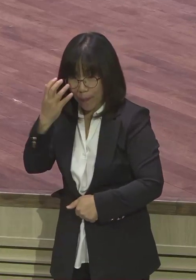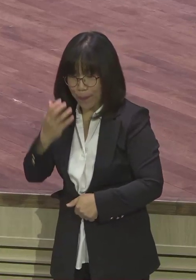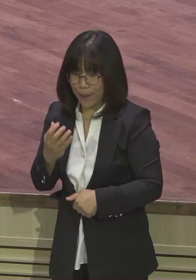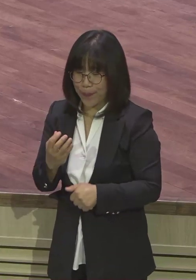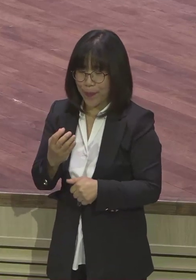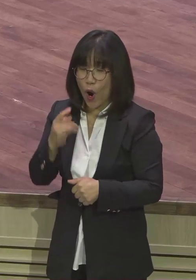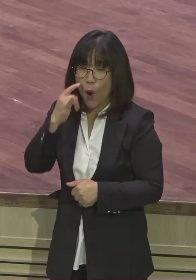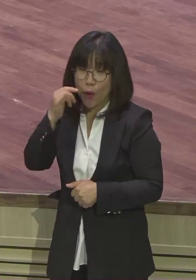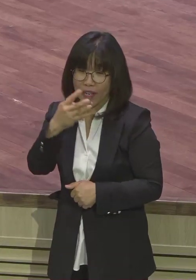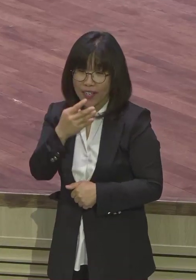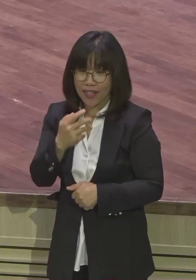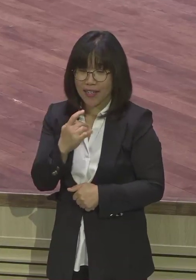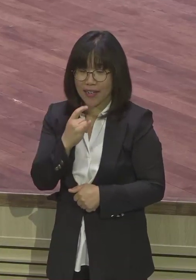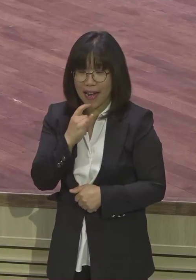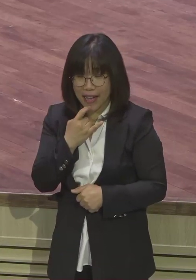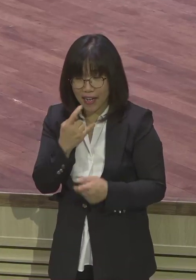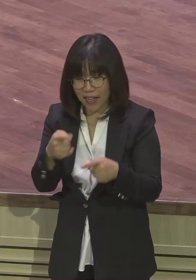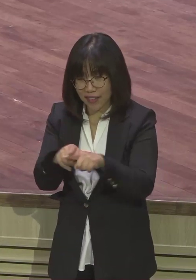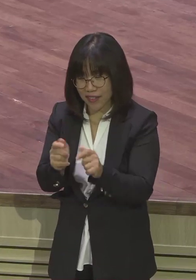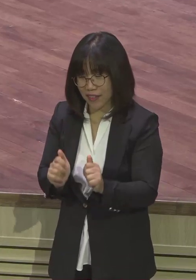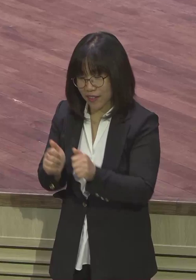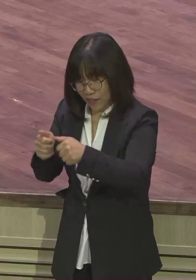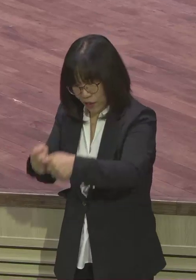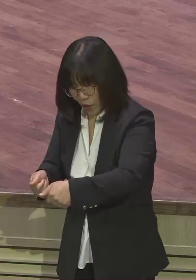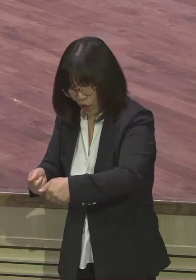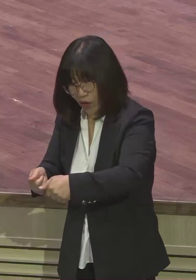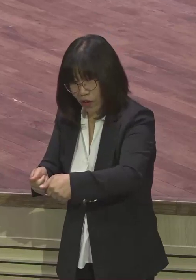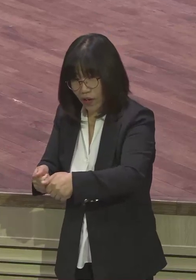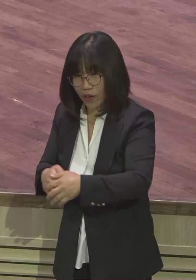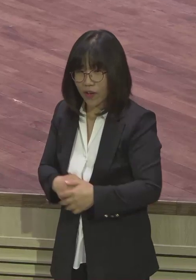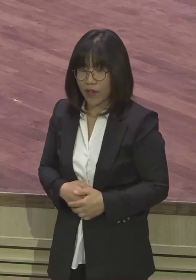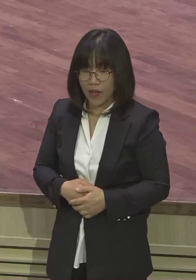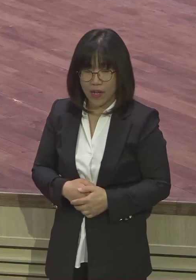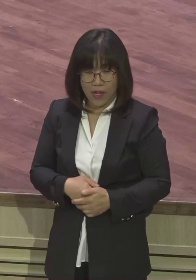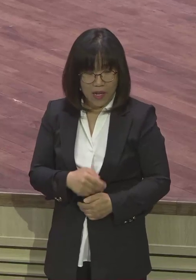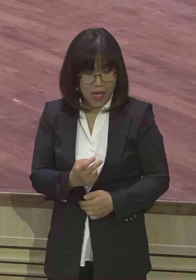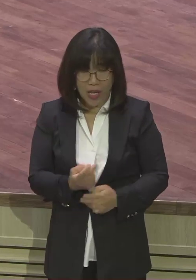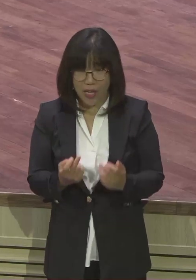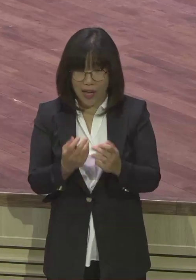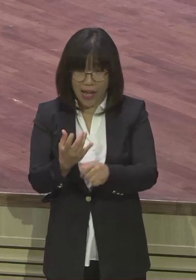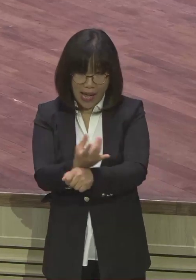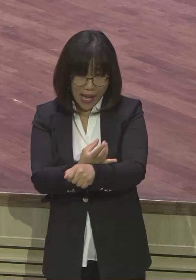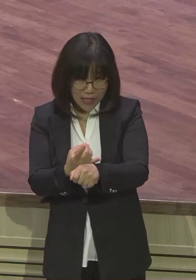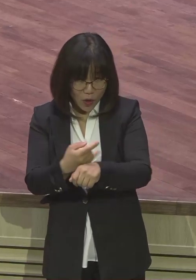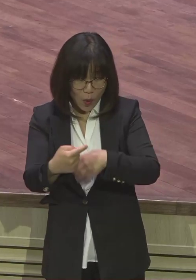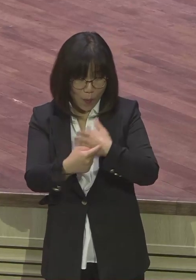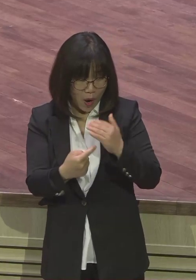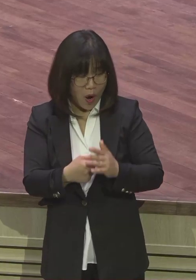나와 절하니. 에서의 마음이 이미 다 모여 오픈된 상태입니다.